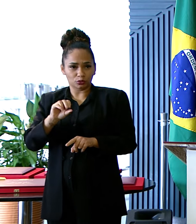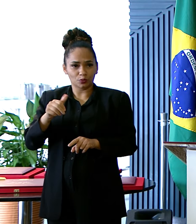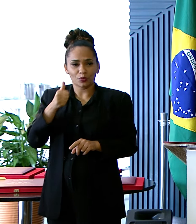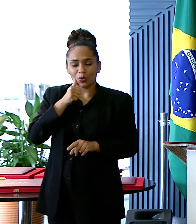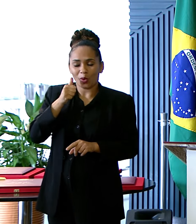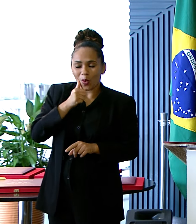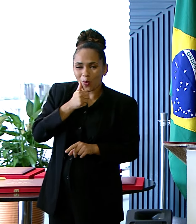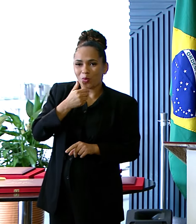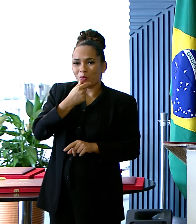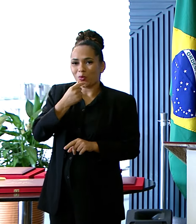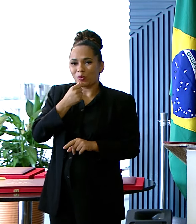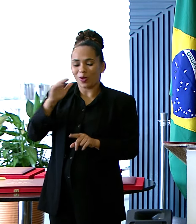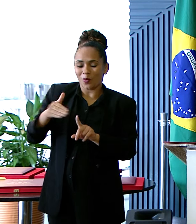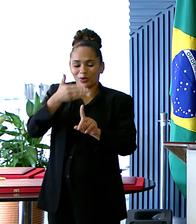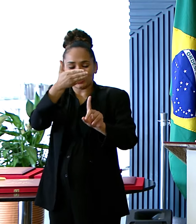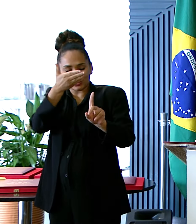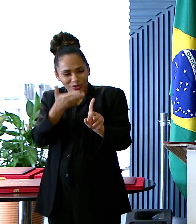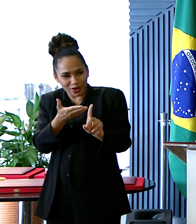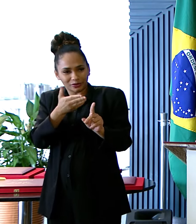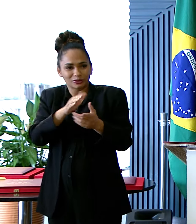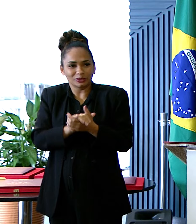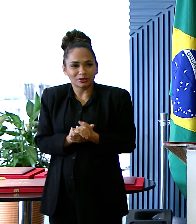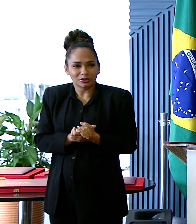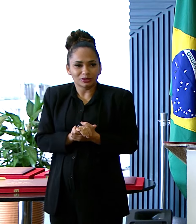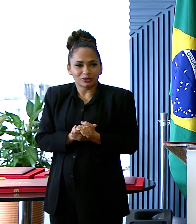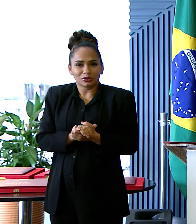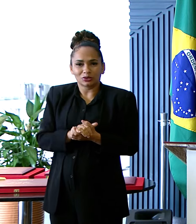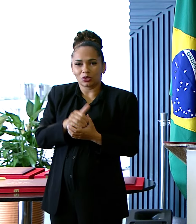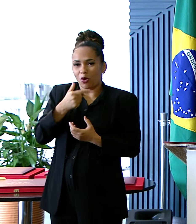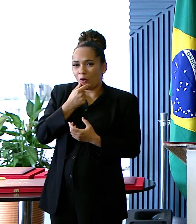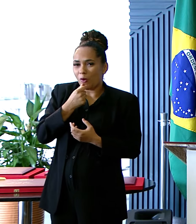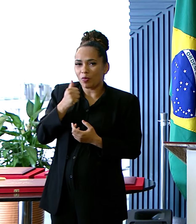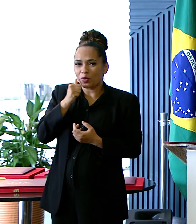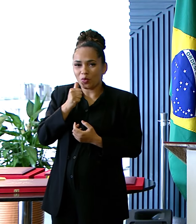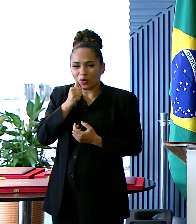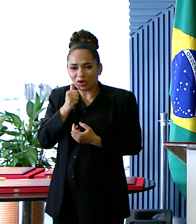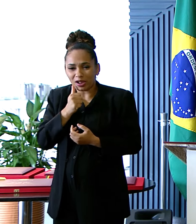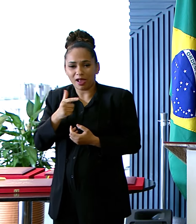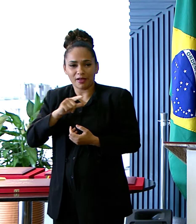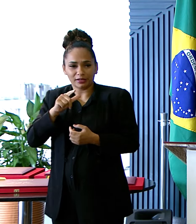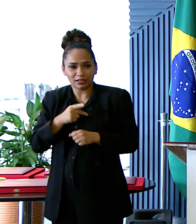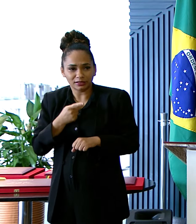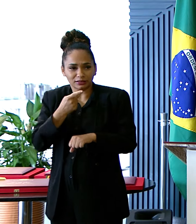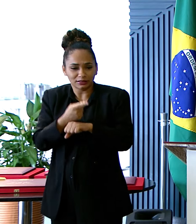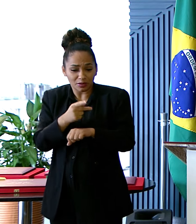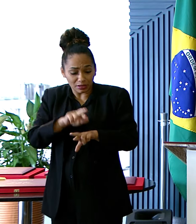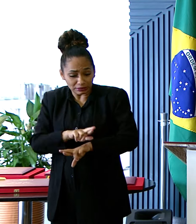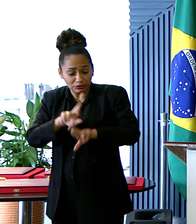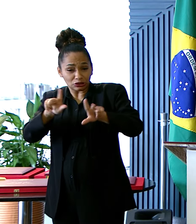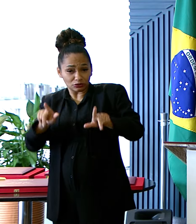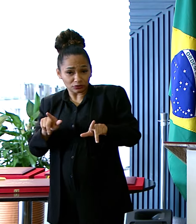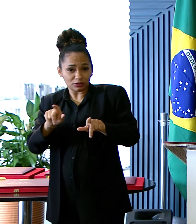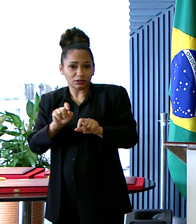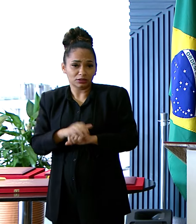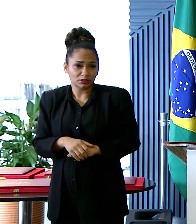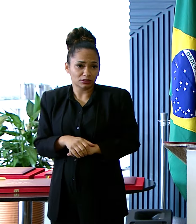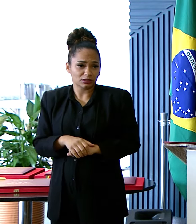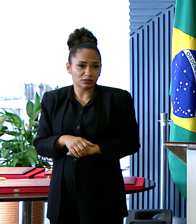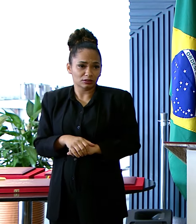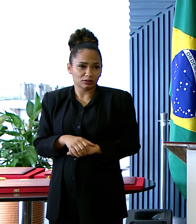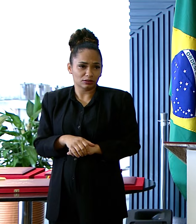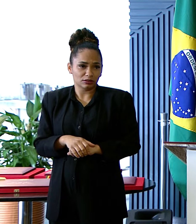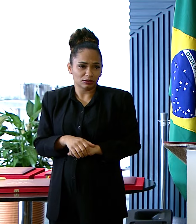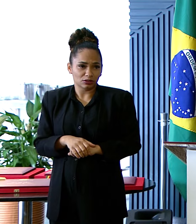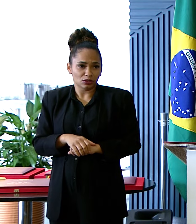Homenageados e homenageadas Que recebem nesta tarde A distinção Do